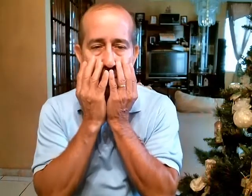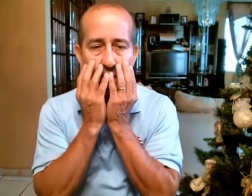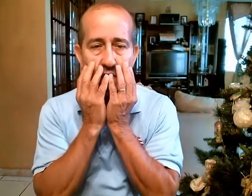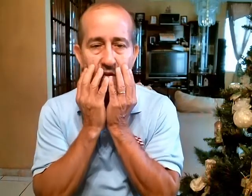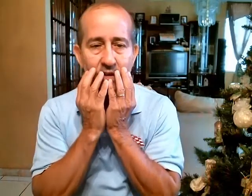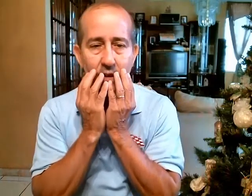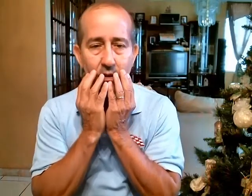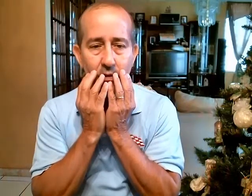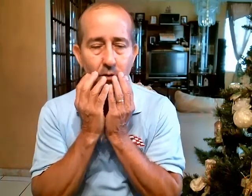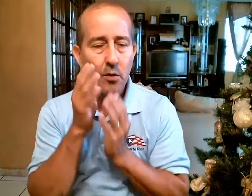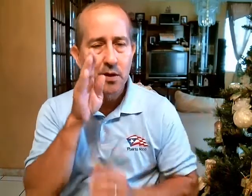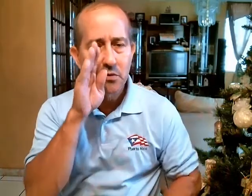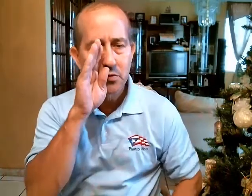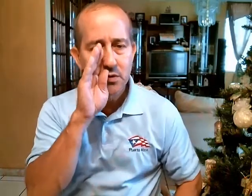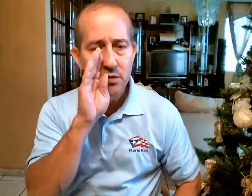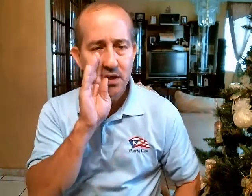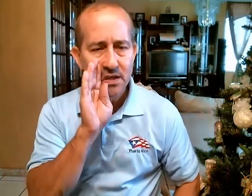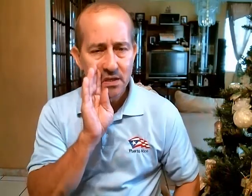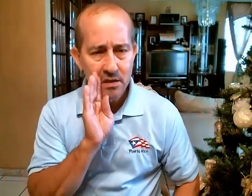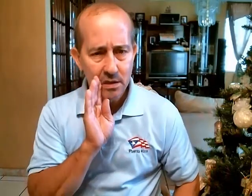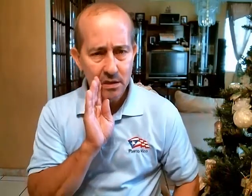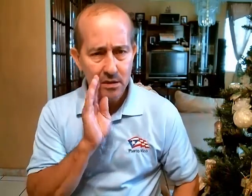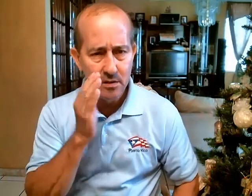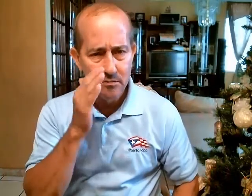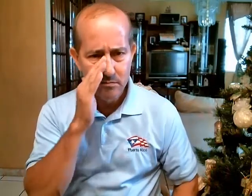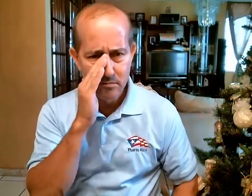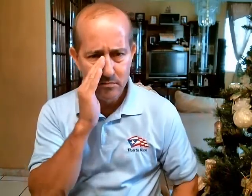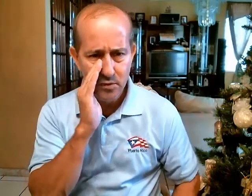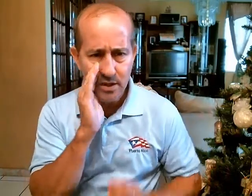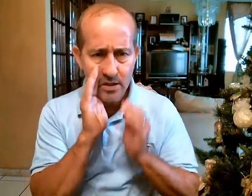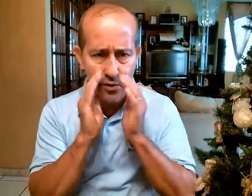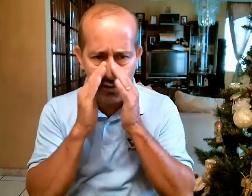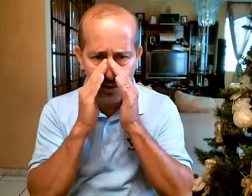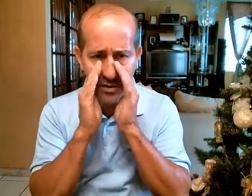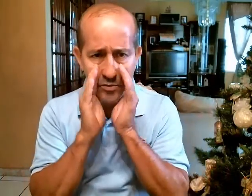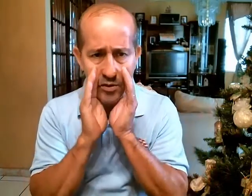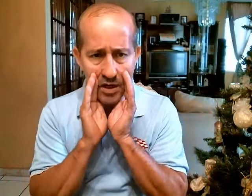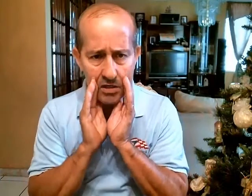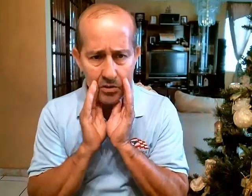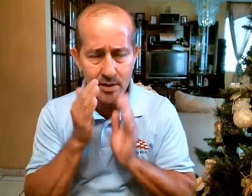Triste Oh Algunos solo hacen triste Porque el rostro está como caído ven